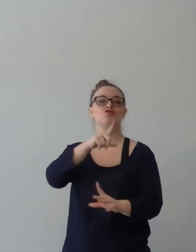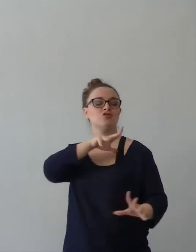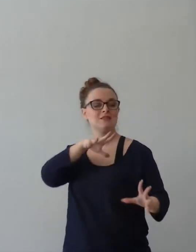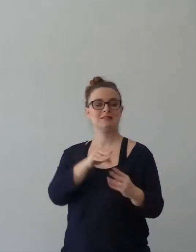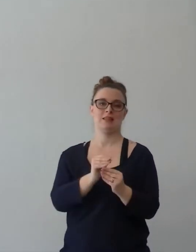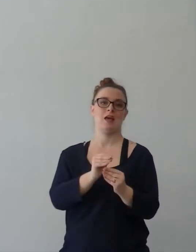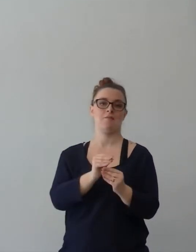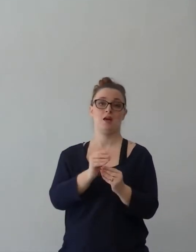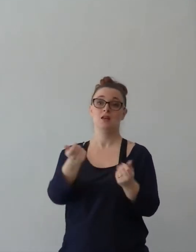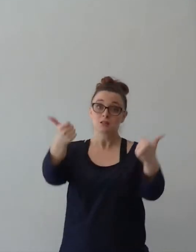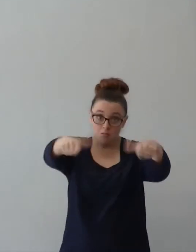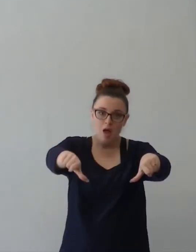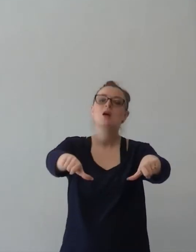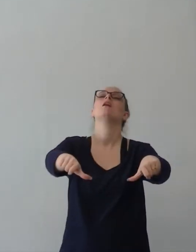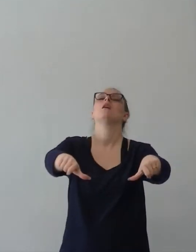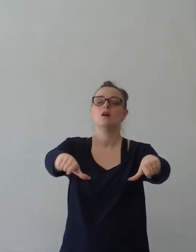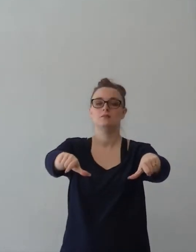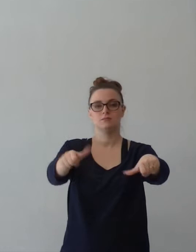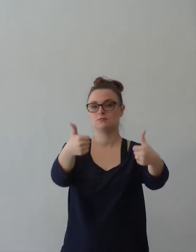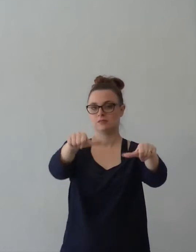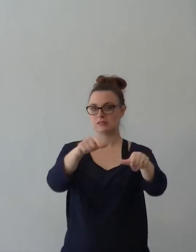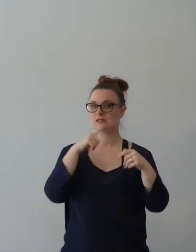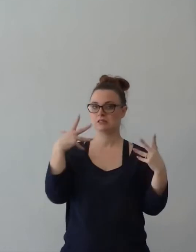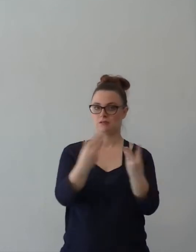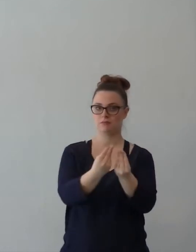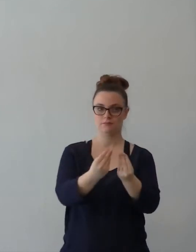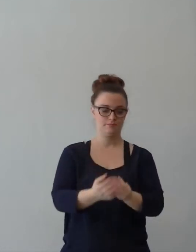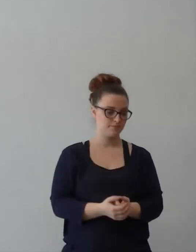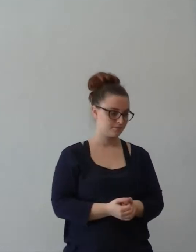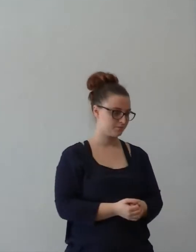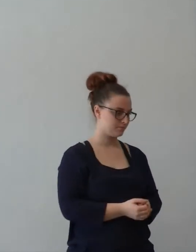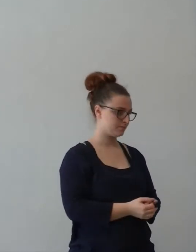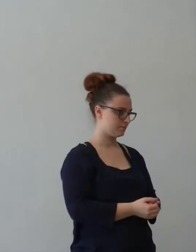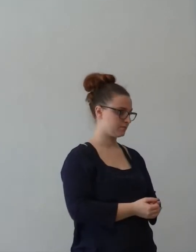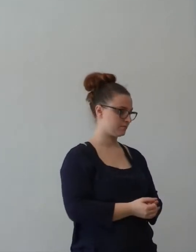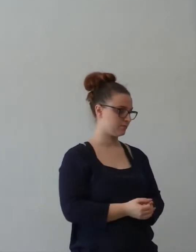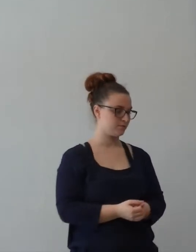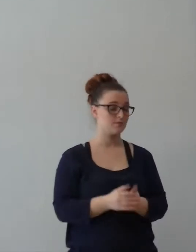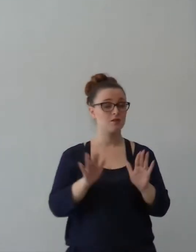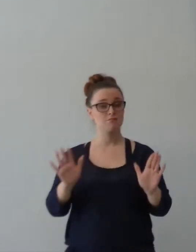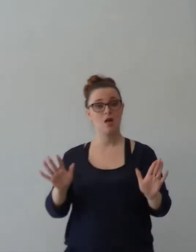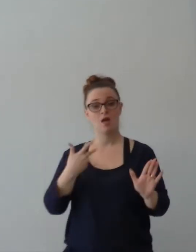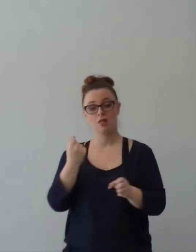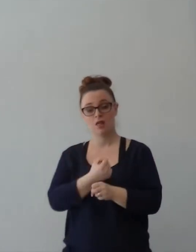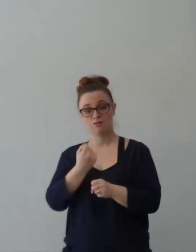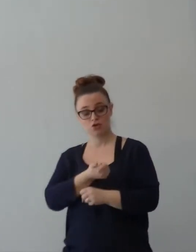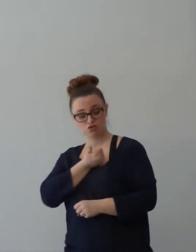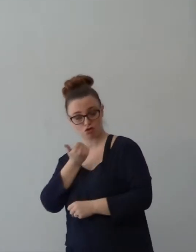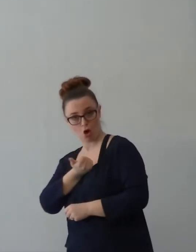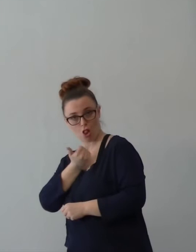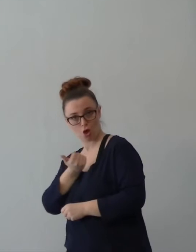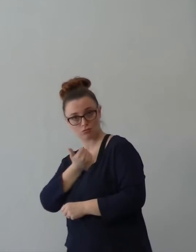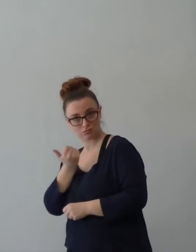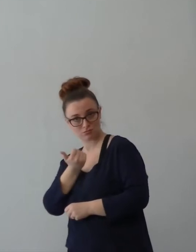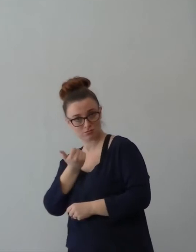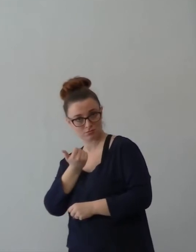si perde tutti insieme, non è il singolo. Però attenzione, se lavori da solo, se fai il long ranger, il